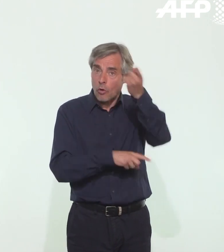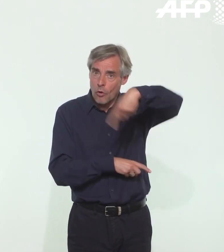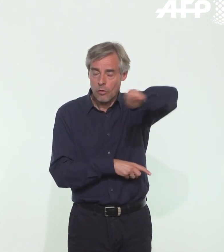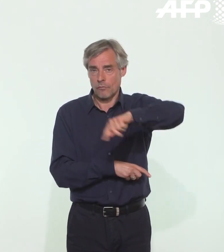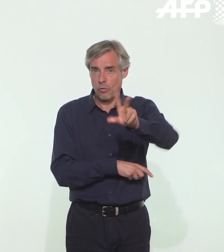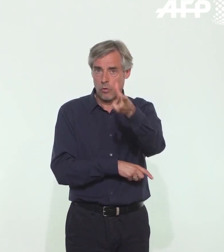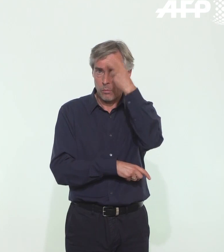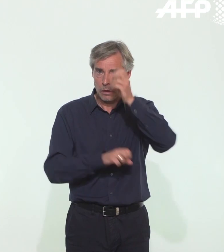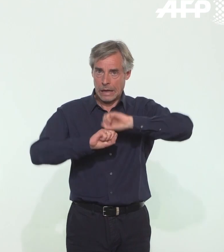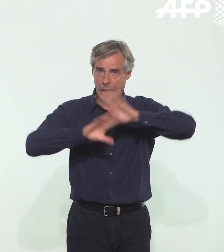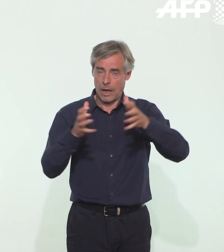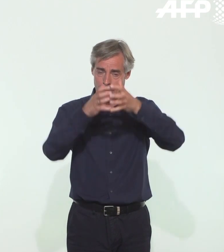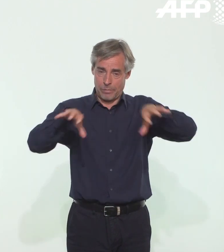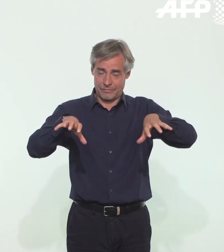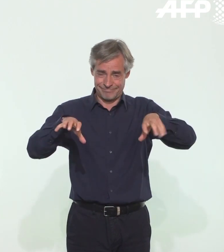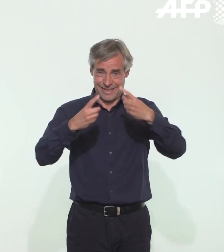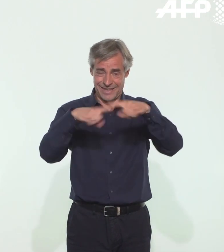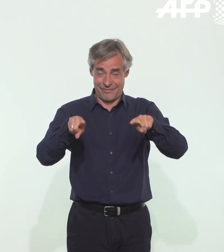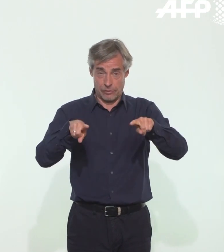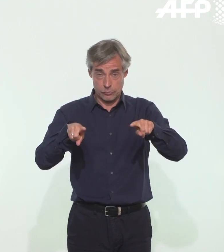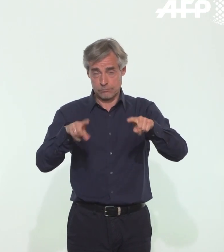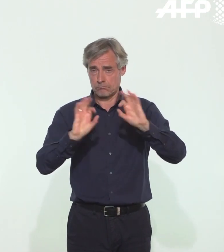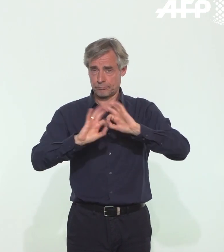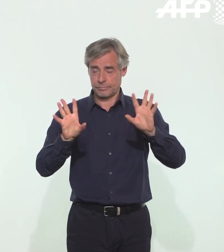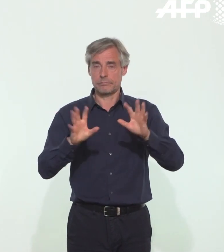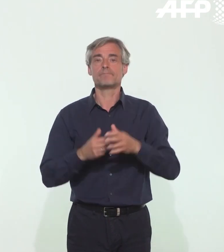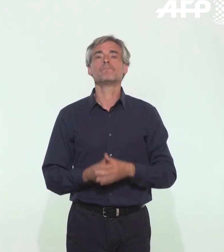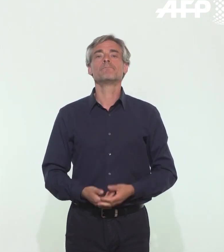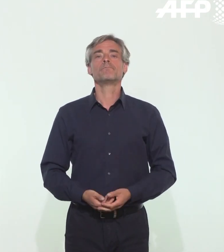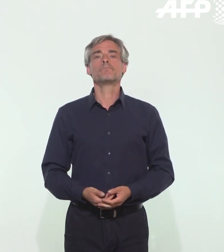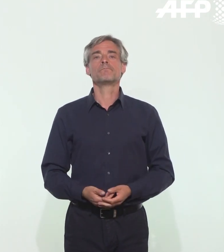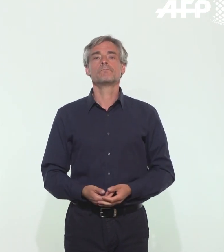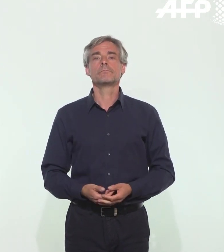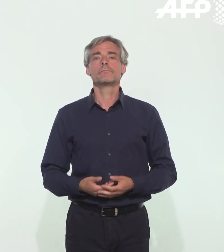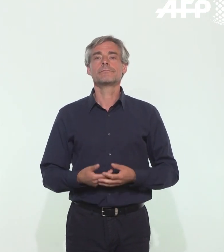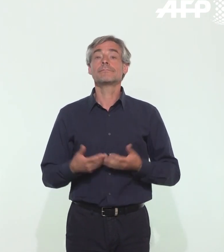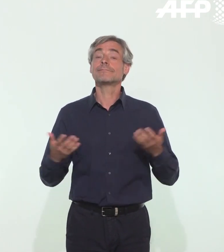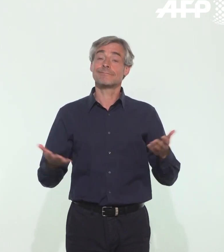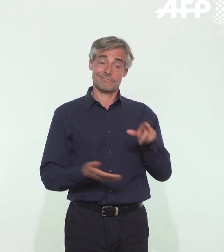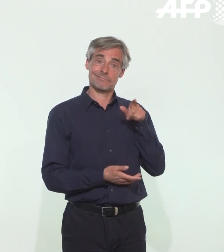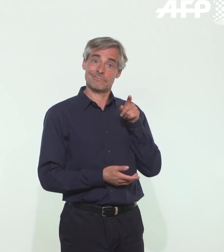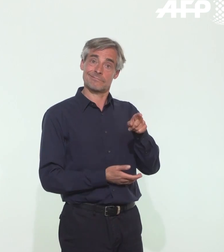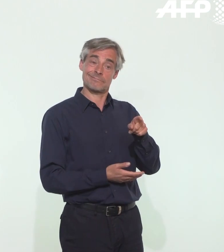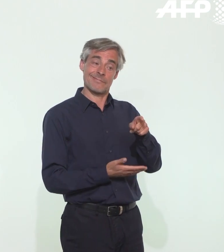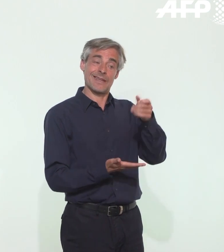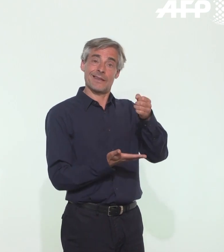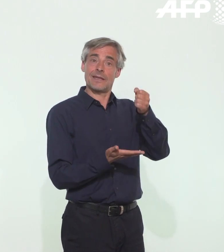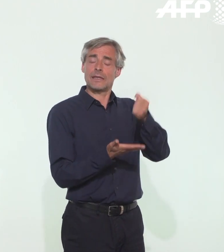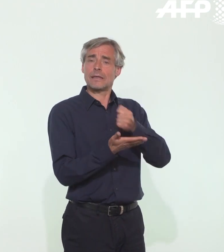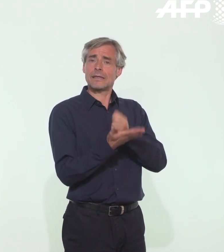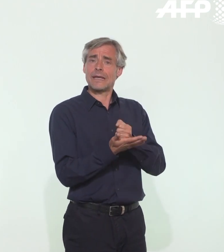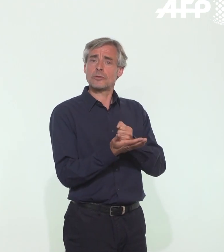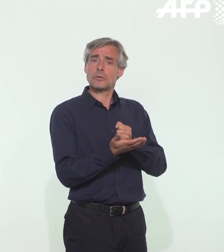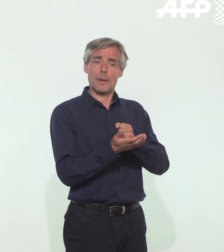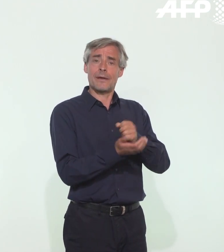tests, soit bien claire pour tous nos concitoyens. Le test virologique,